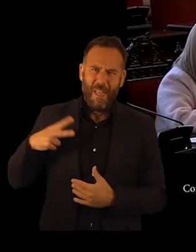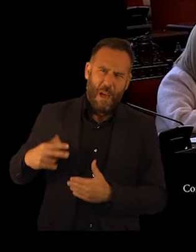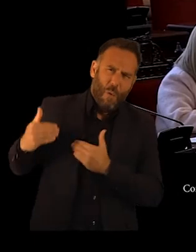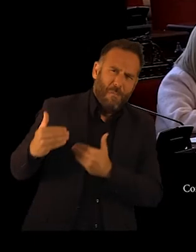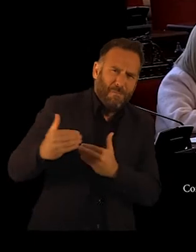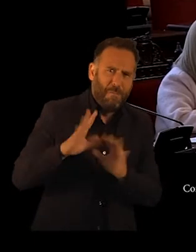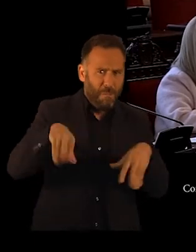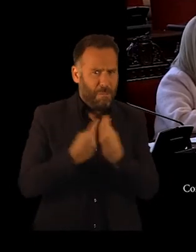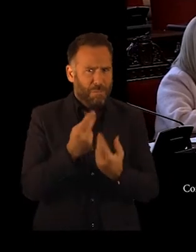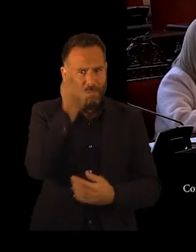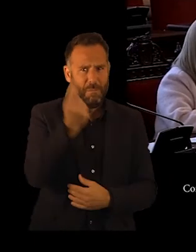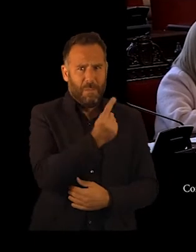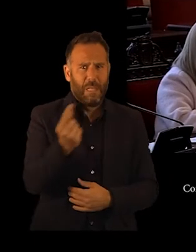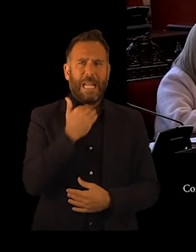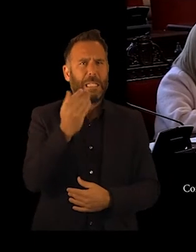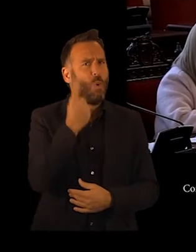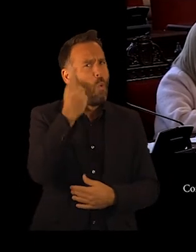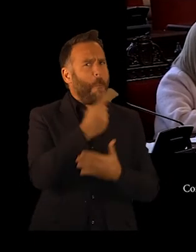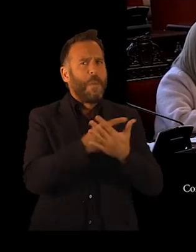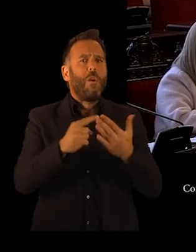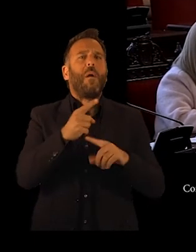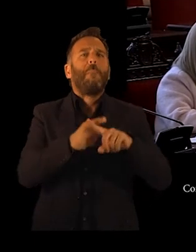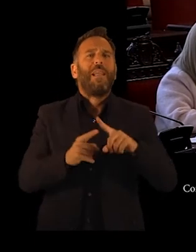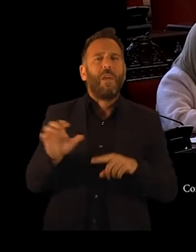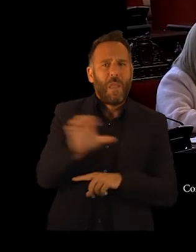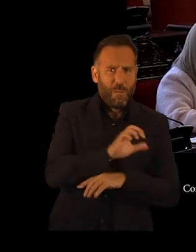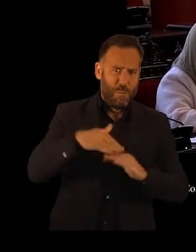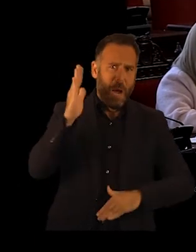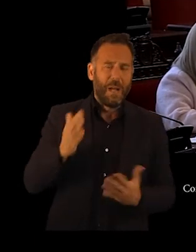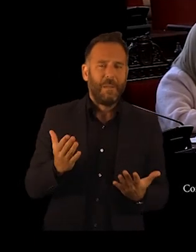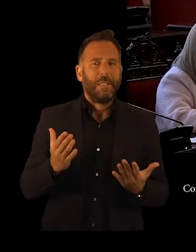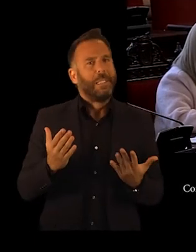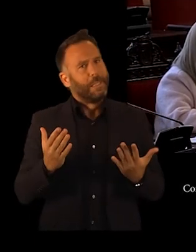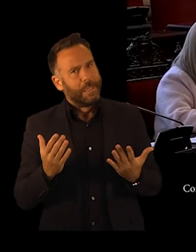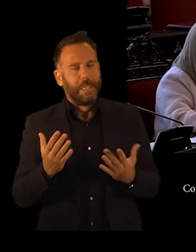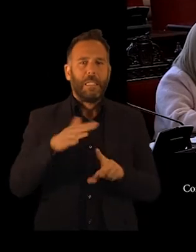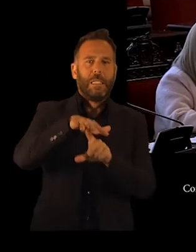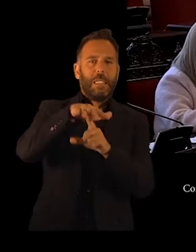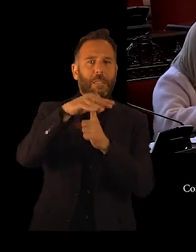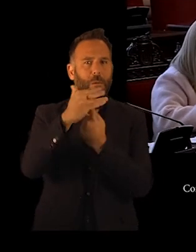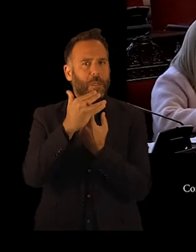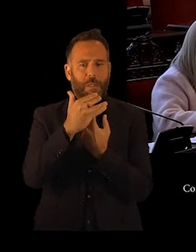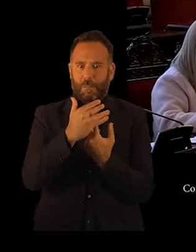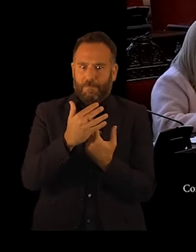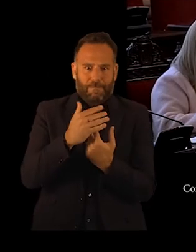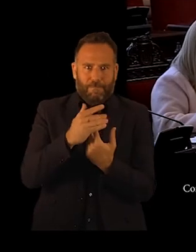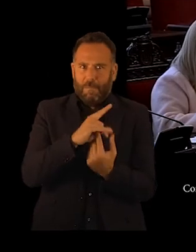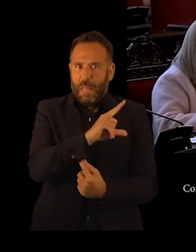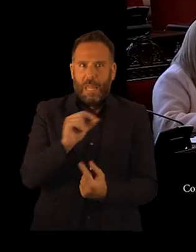deuda aproximadamente a nivel andaluz de casi un millón y medio de euros, la situación es totalmente,